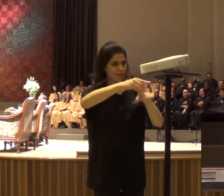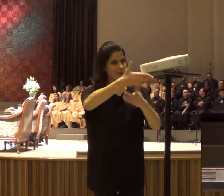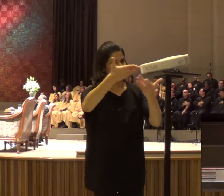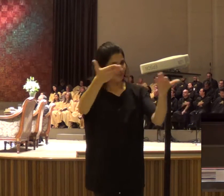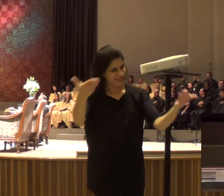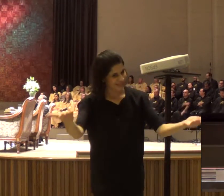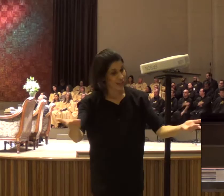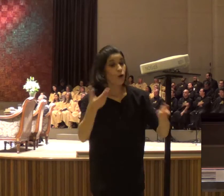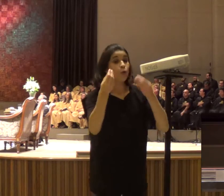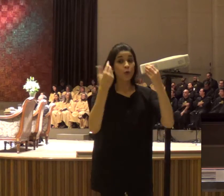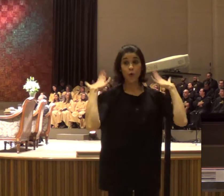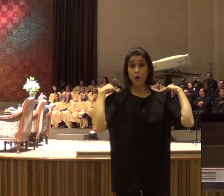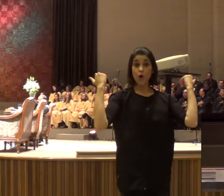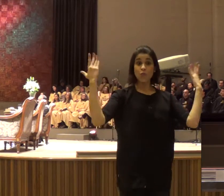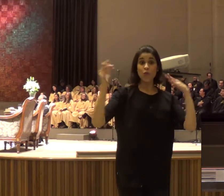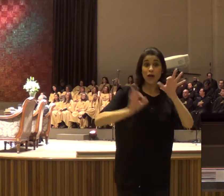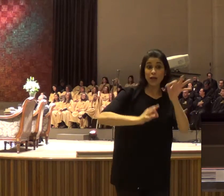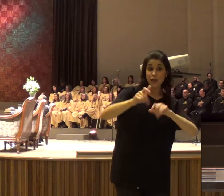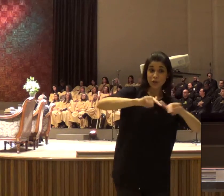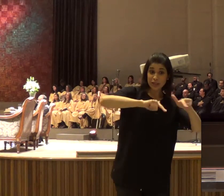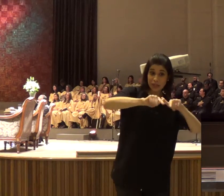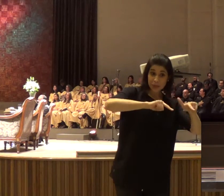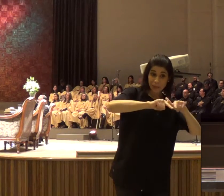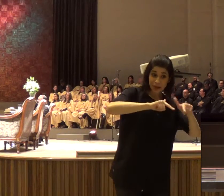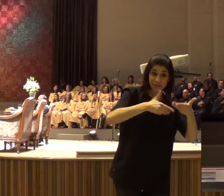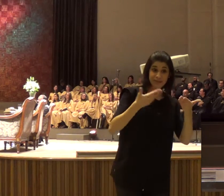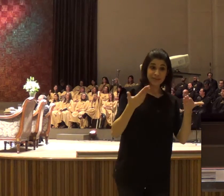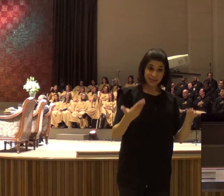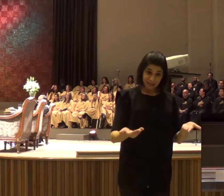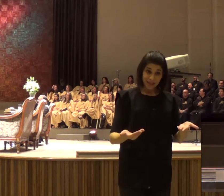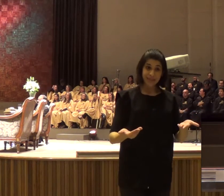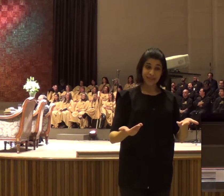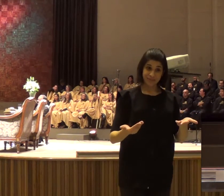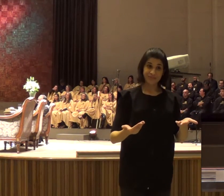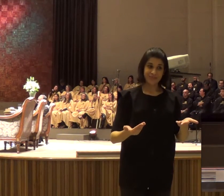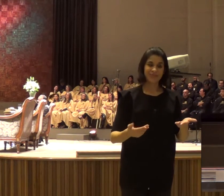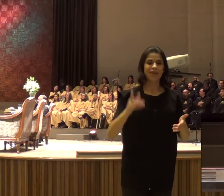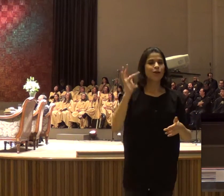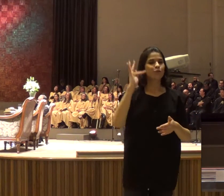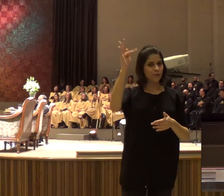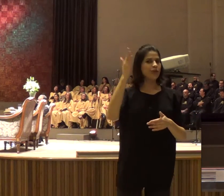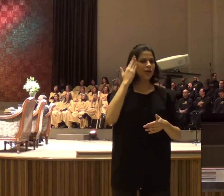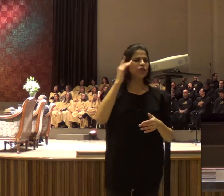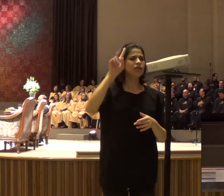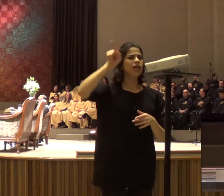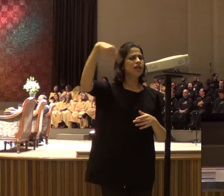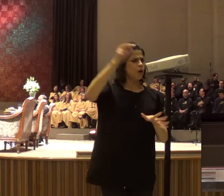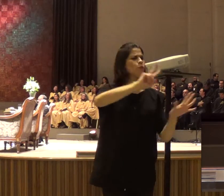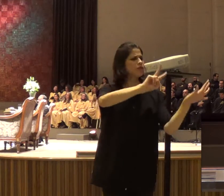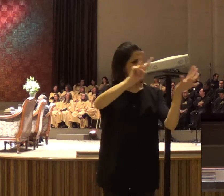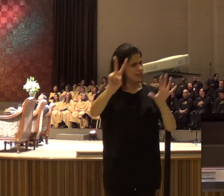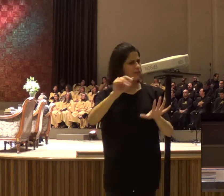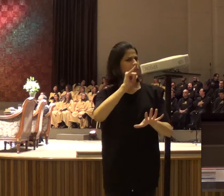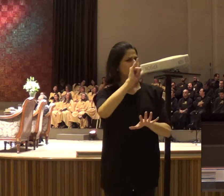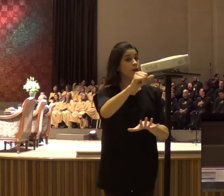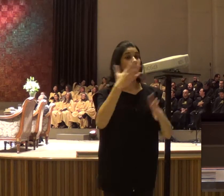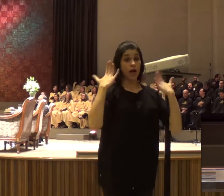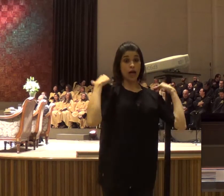como é que os anjos trabalham? Eu acho que você vai gostar, provavelmente semana que vem, eu vou falar, sobre a administração dos